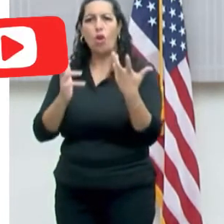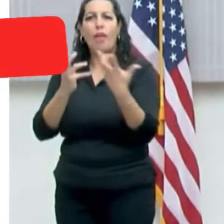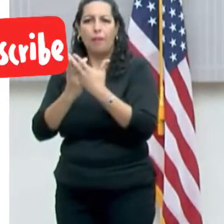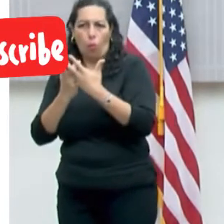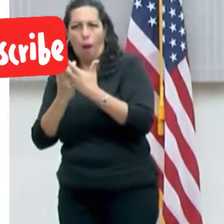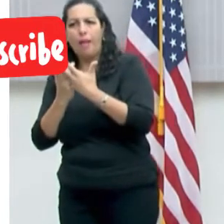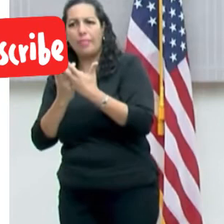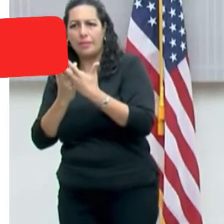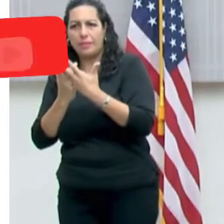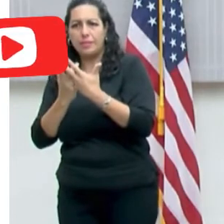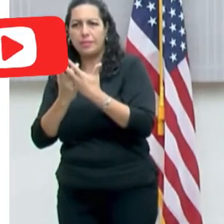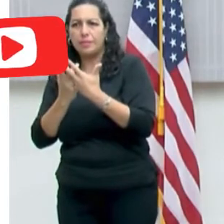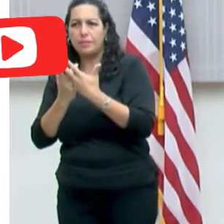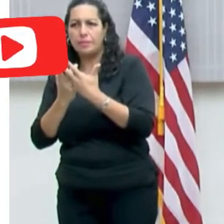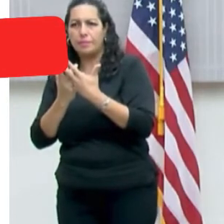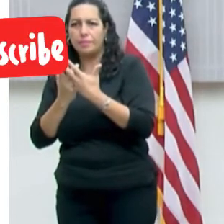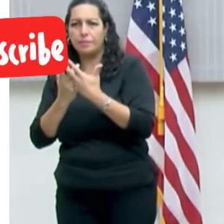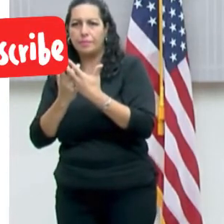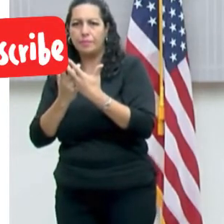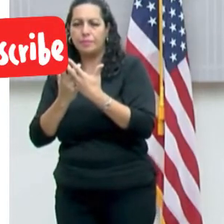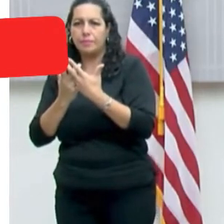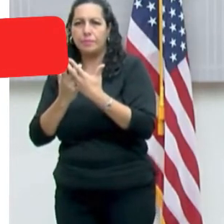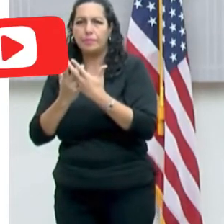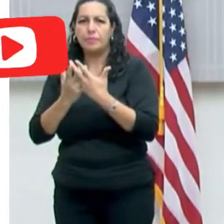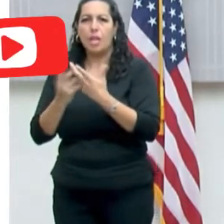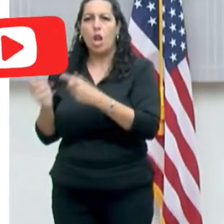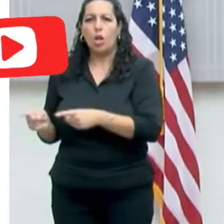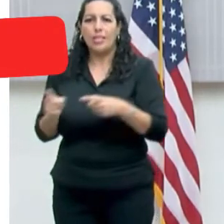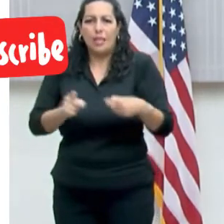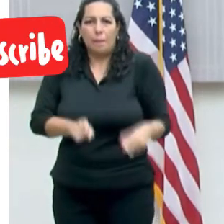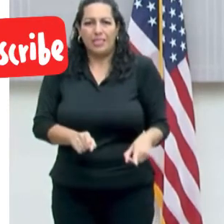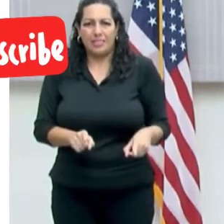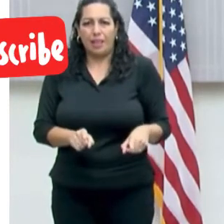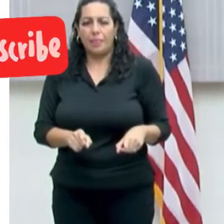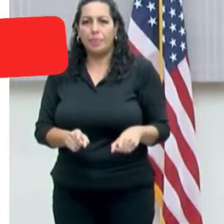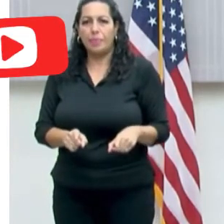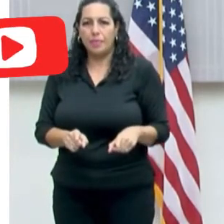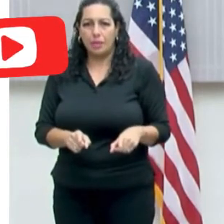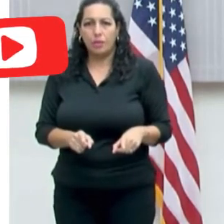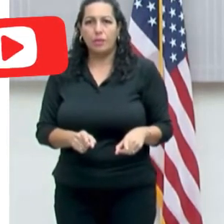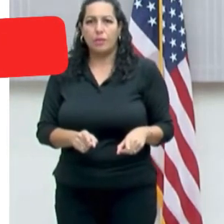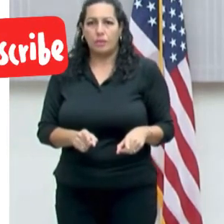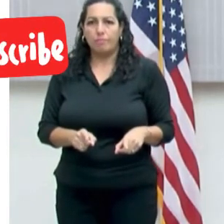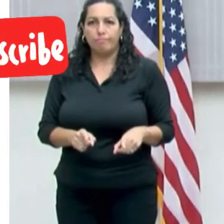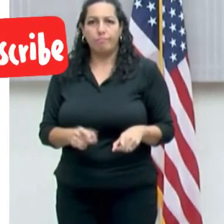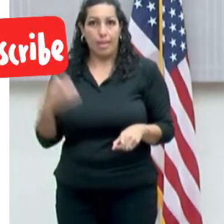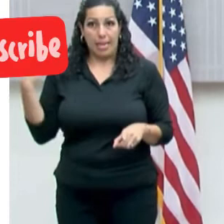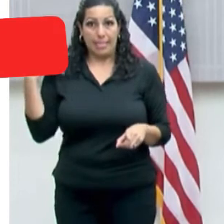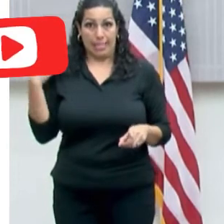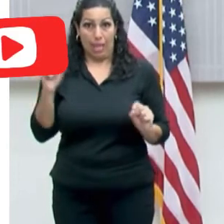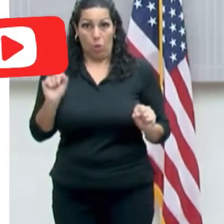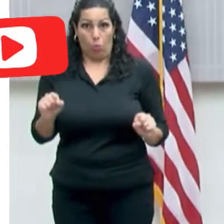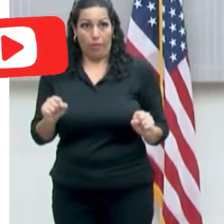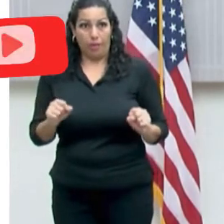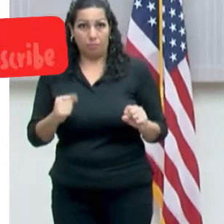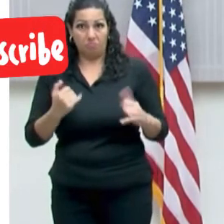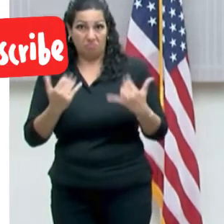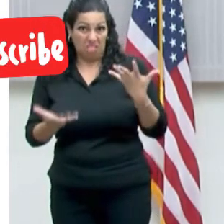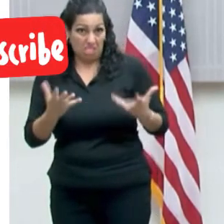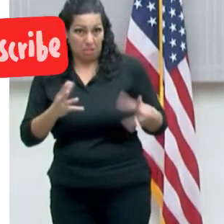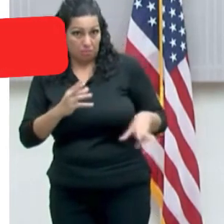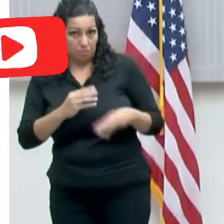En cuanto a lo que está ocurriendo, y el secretario nuevamente puede abundar,